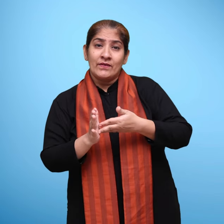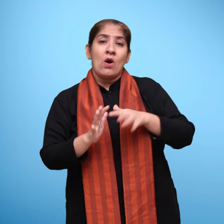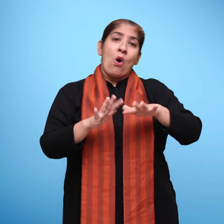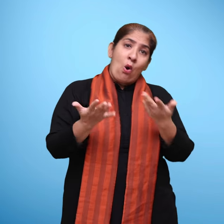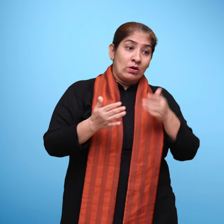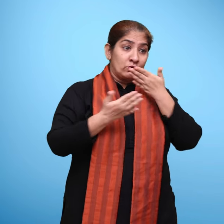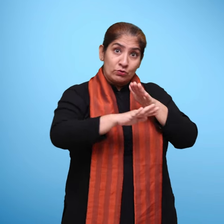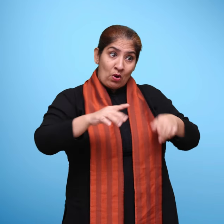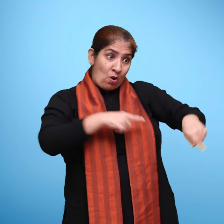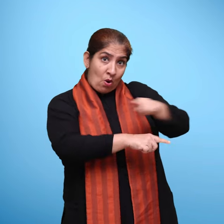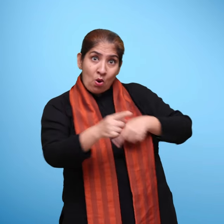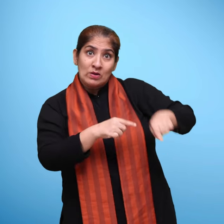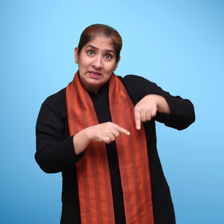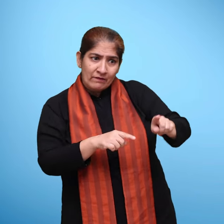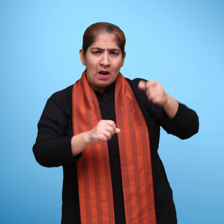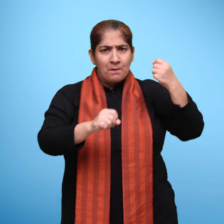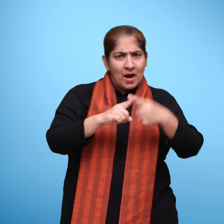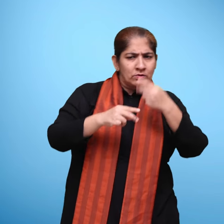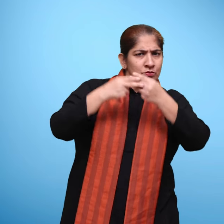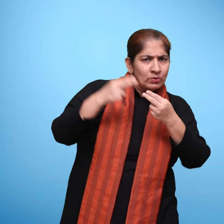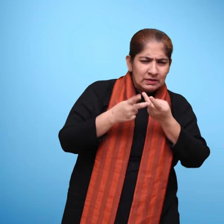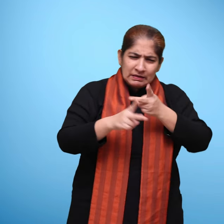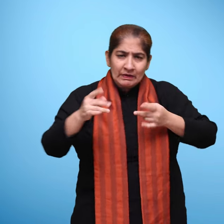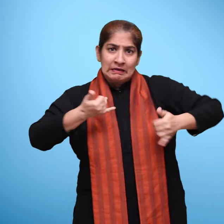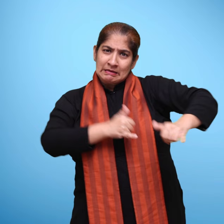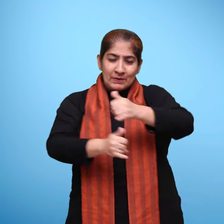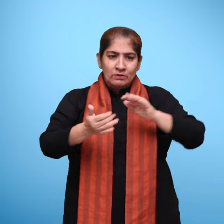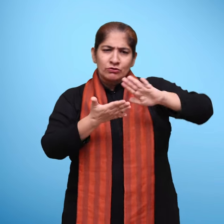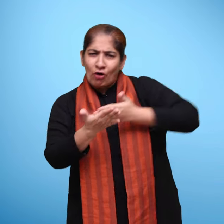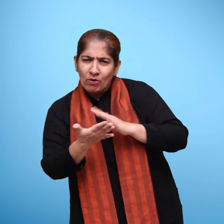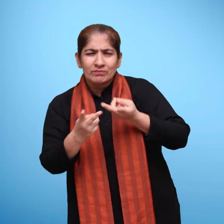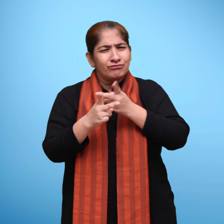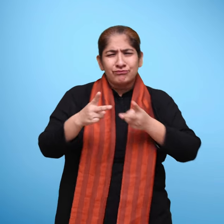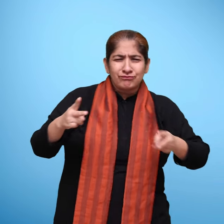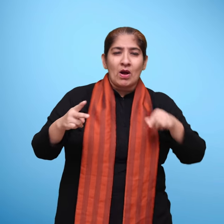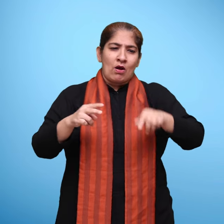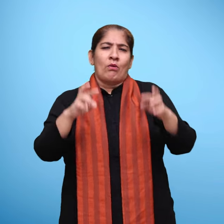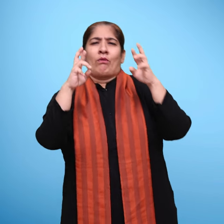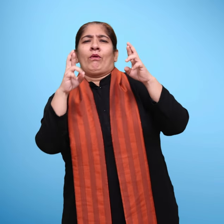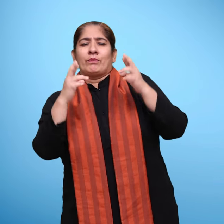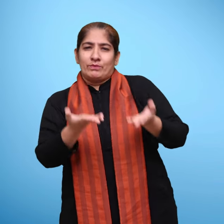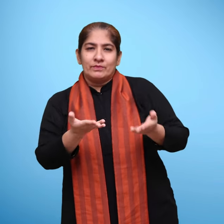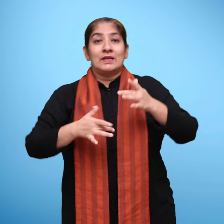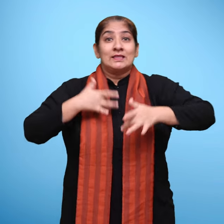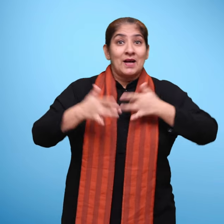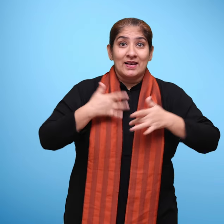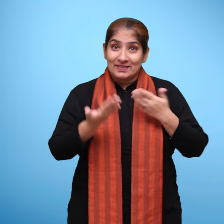संदर्भ के आधार पर शब्दों का खेल, खेल गीत, कविताएं और कहानियां शामिल करेंगे। विविध